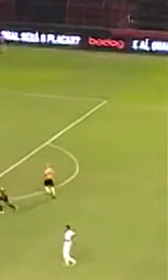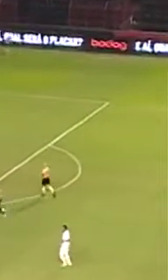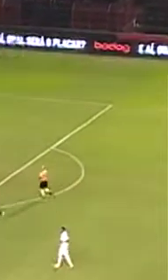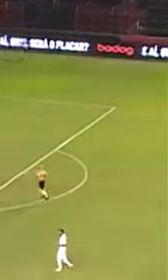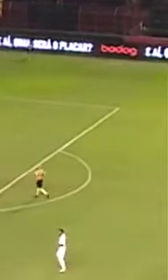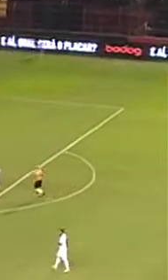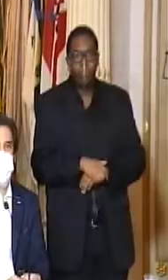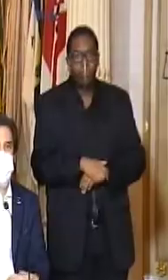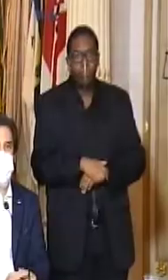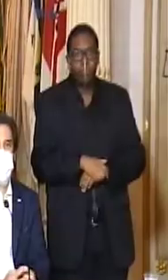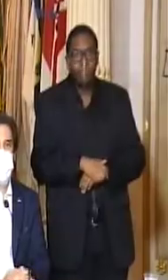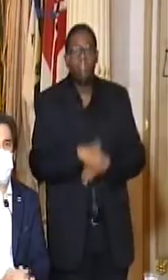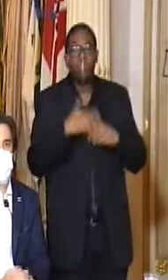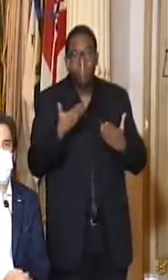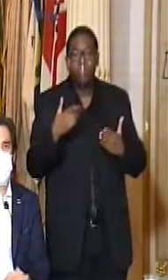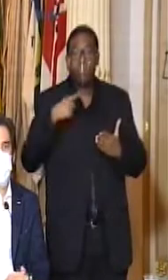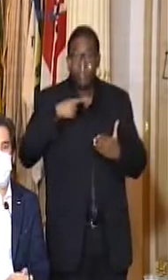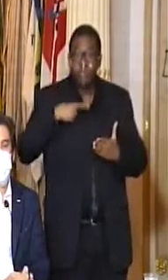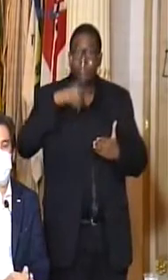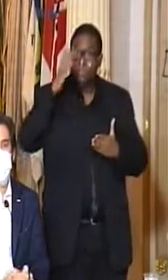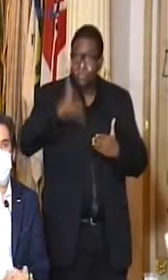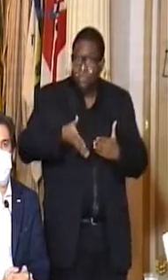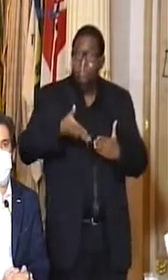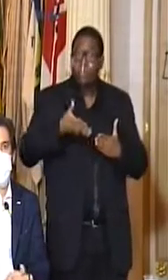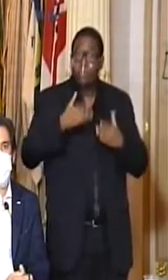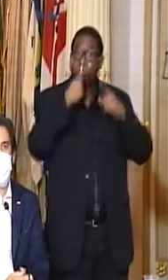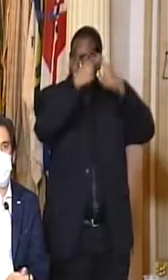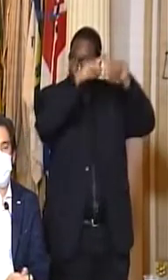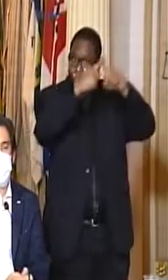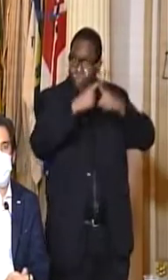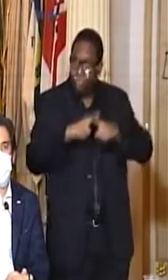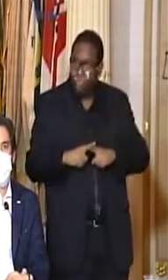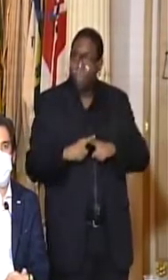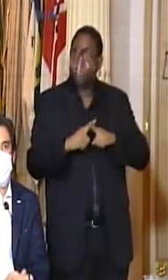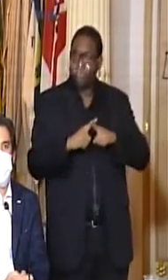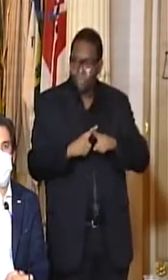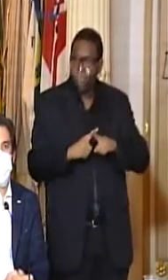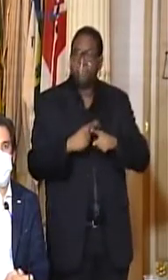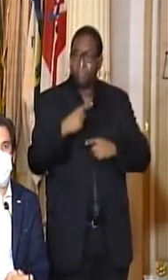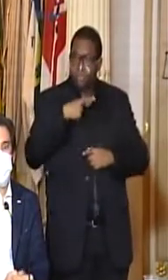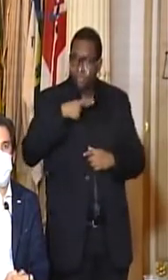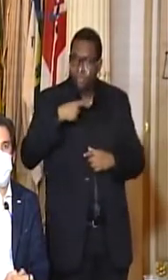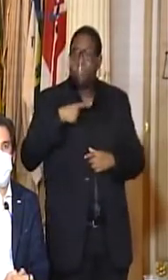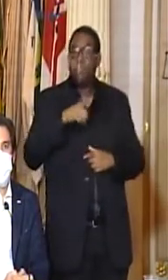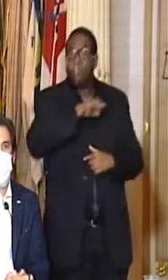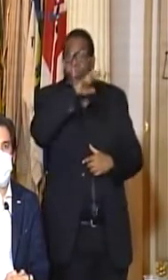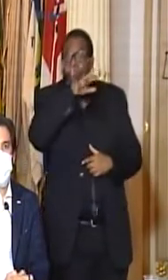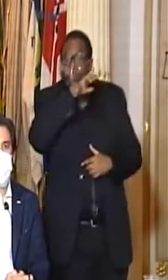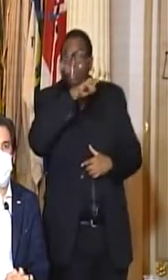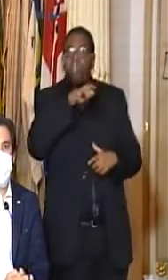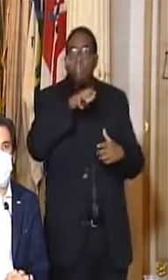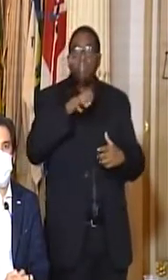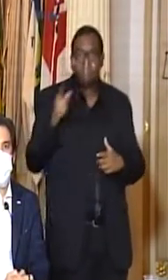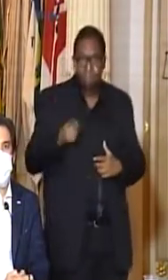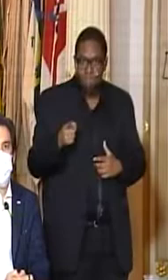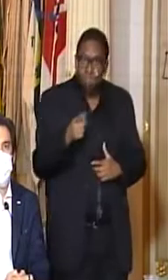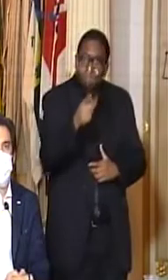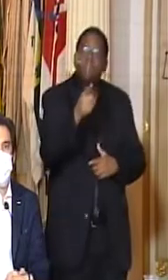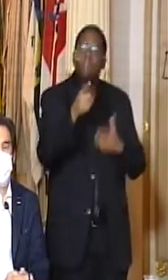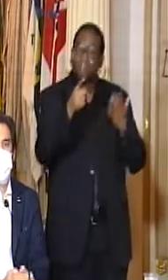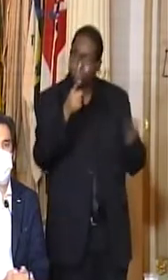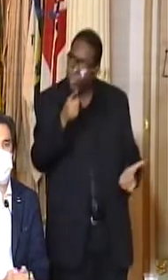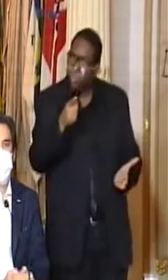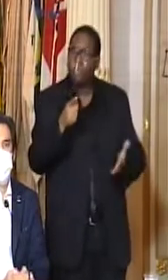Campeonato Estadual. Com a última rodada do hexagonal, dentre eles um jogo importante, que é a Esporte Santa Cruz. E, portanto,